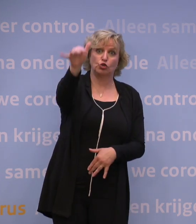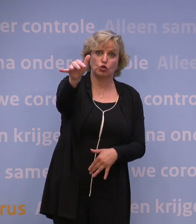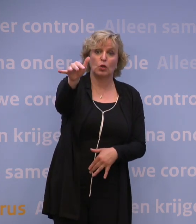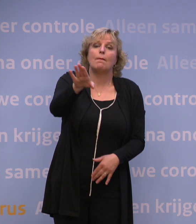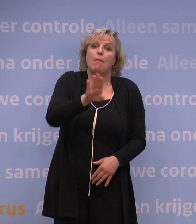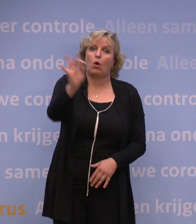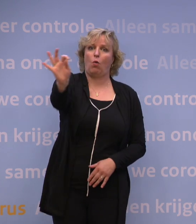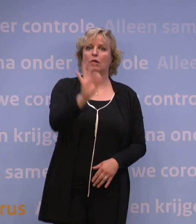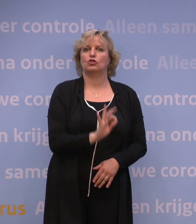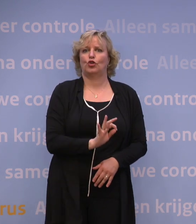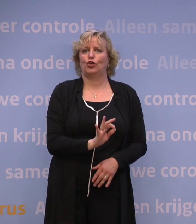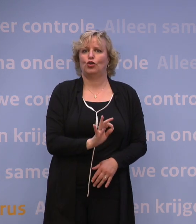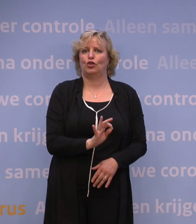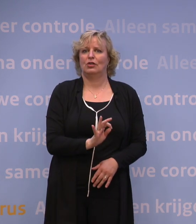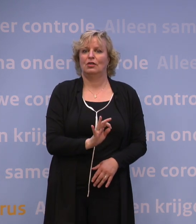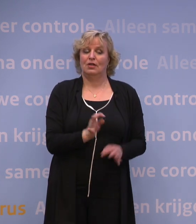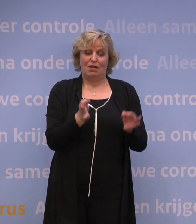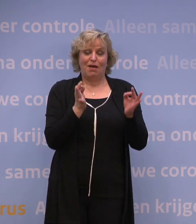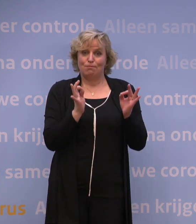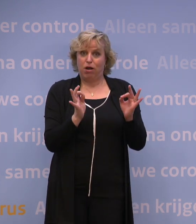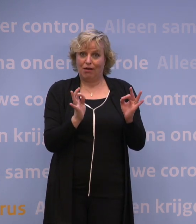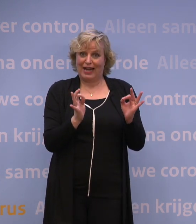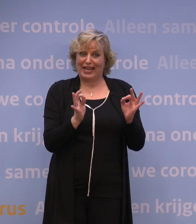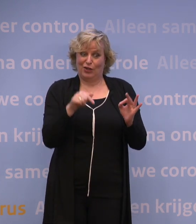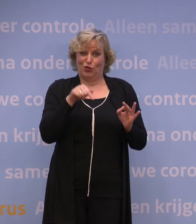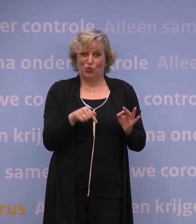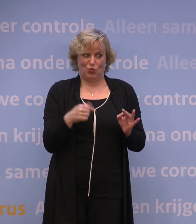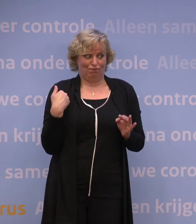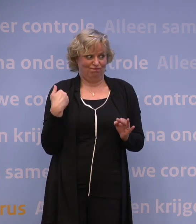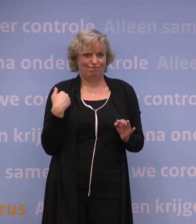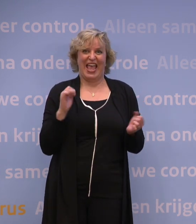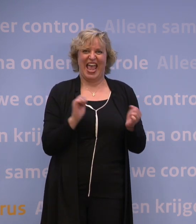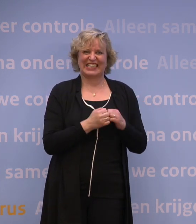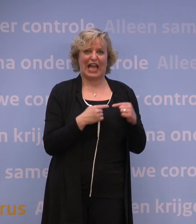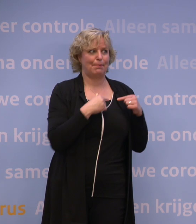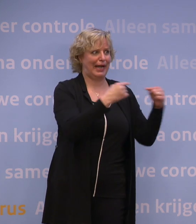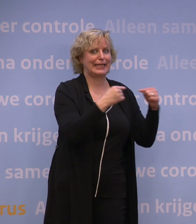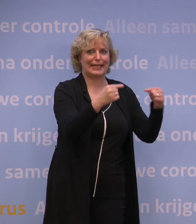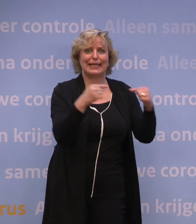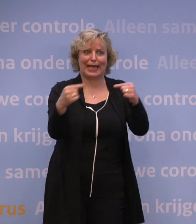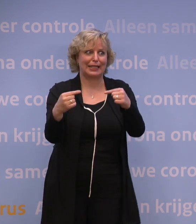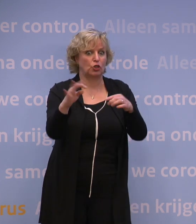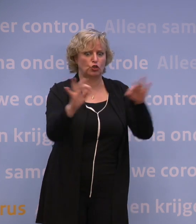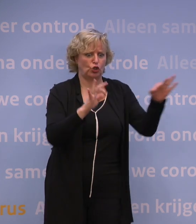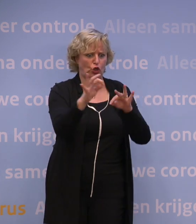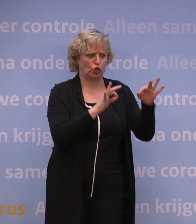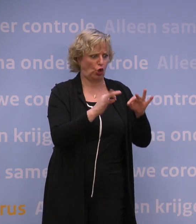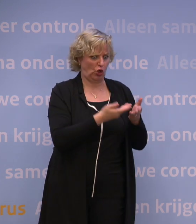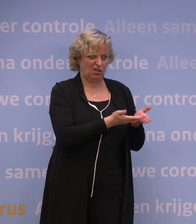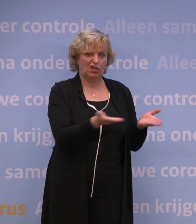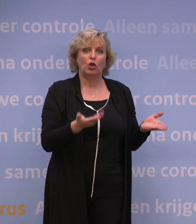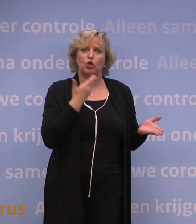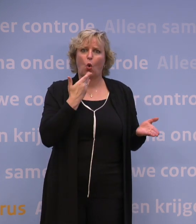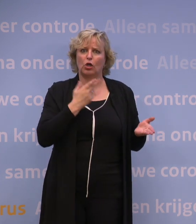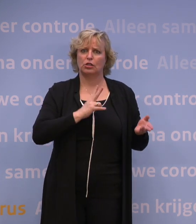terugkomst. En hoe belangrijk dat is, dat zien we nu de eerste examenreisjes terugkeren, want veel jongeren zijn besmet geraakt. En aan iedereen